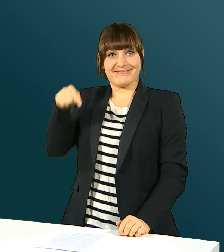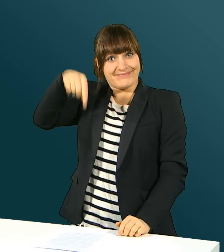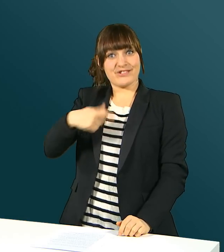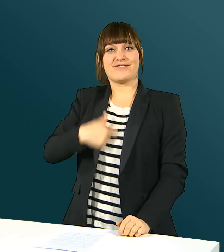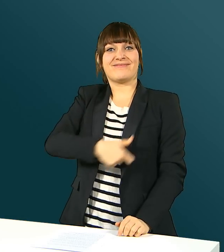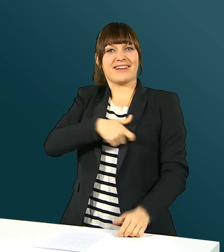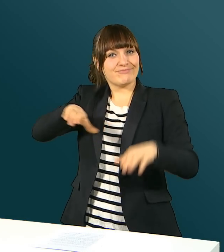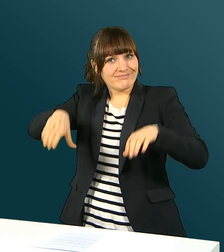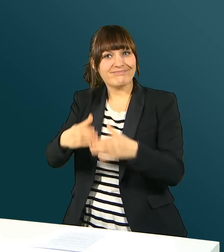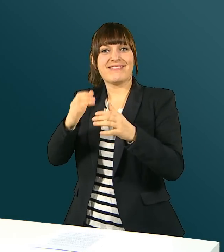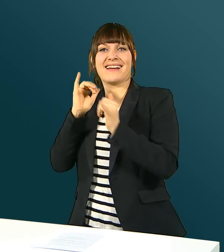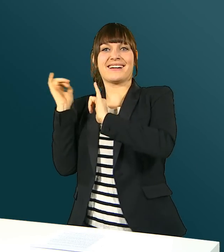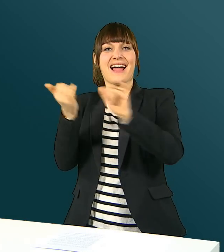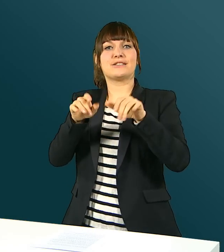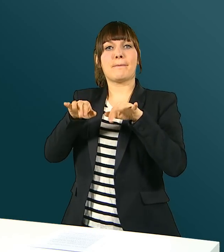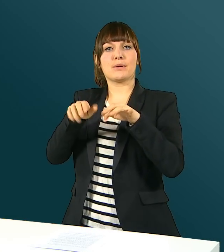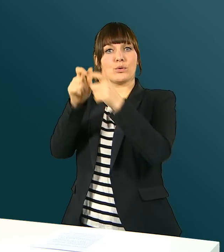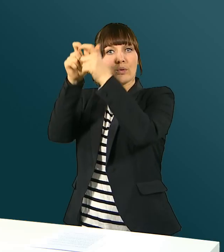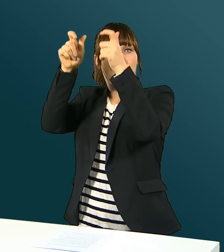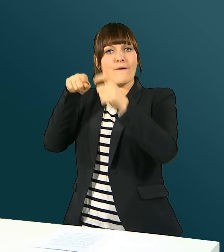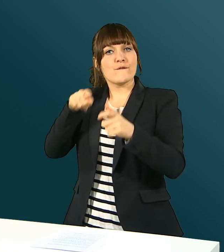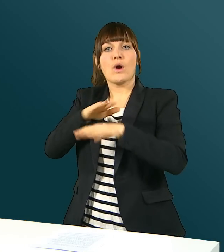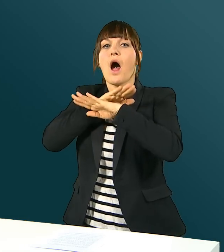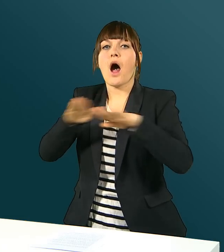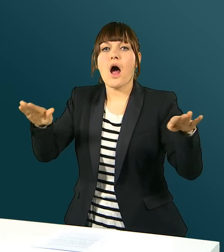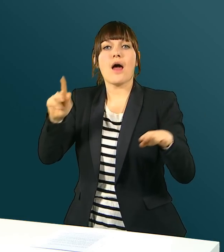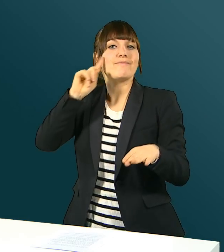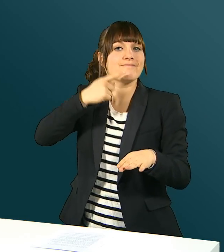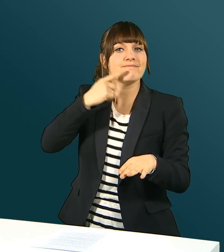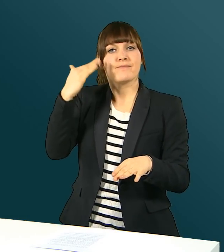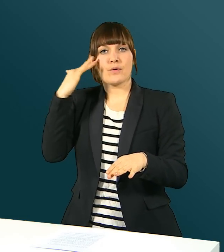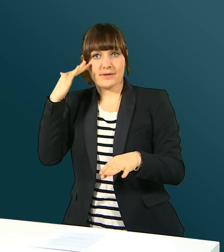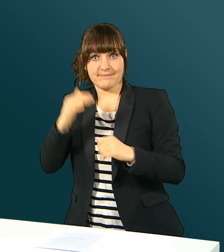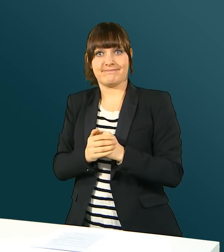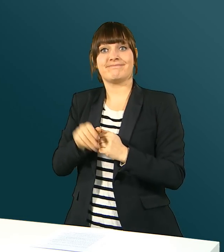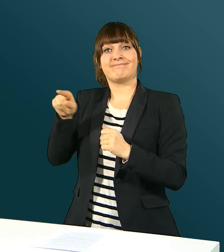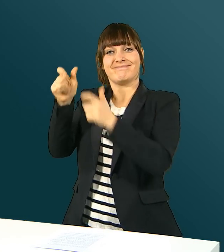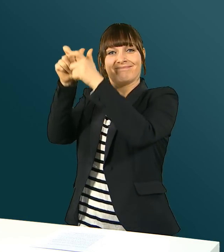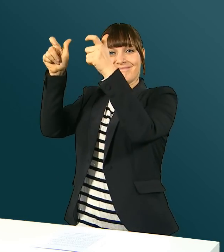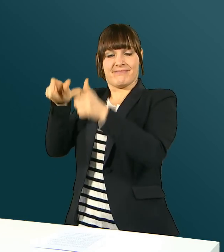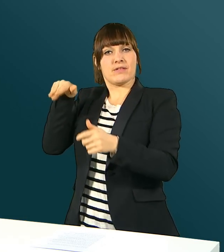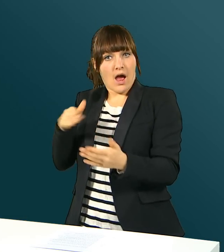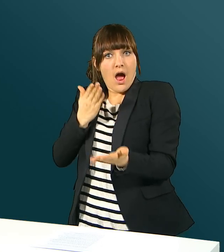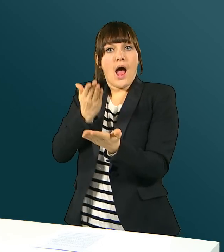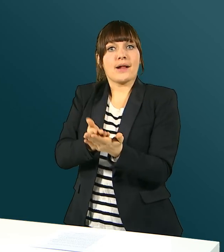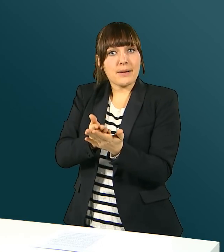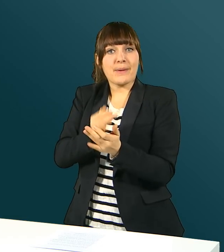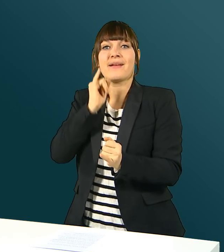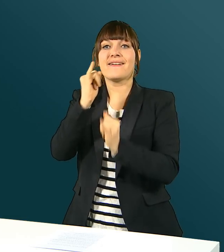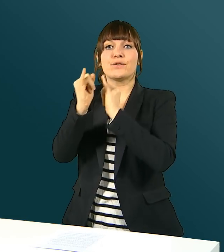Eine gehörlose Person hat in der Schweiz ein Reisebüro gegründet, das Reisen für gehörlose und hörende Menschen